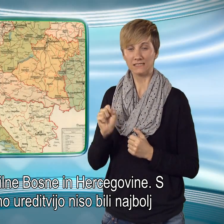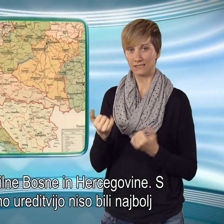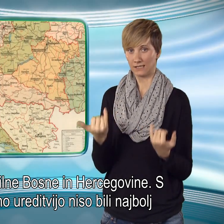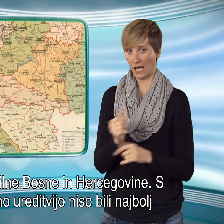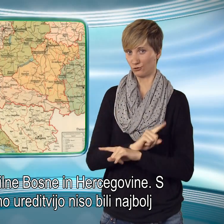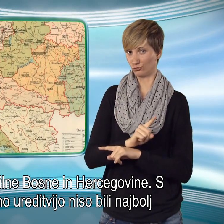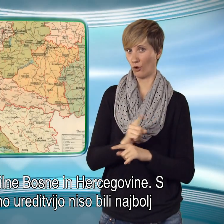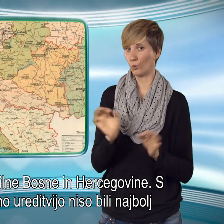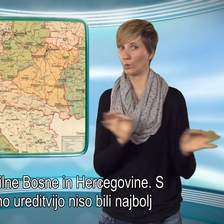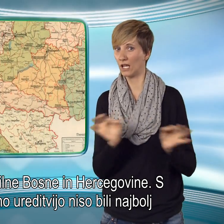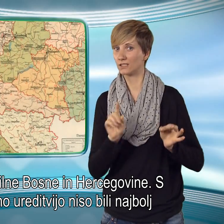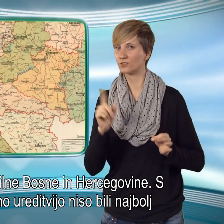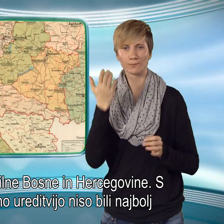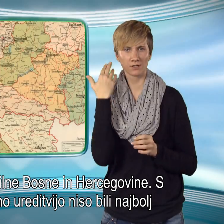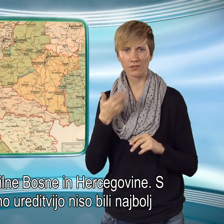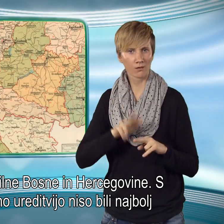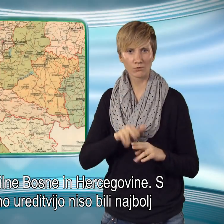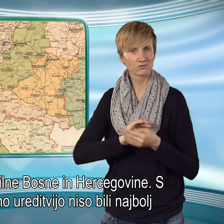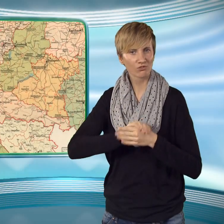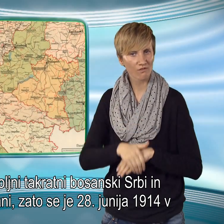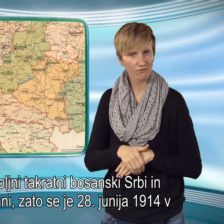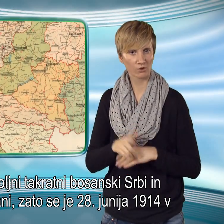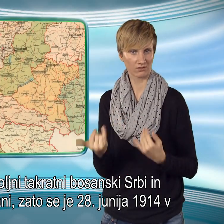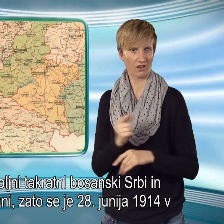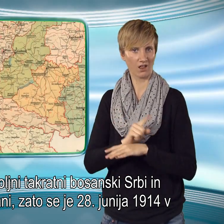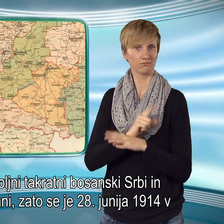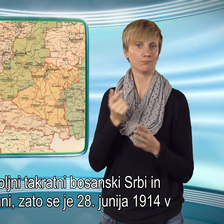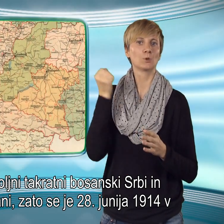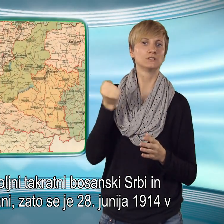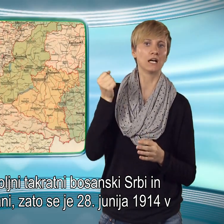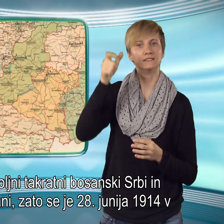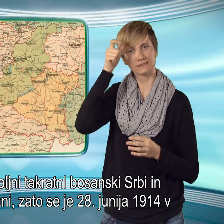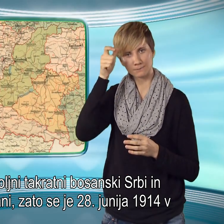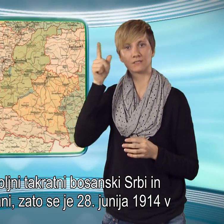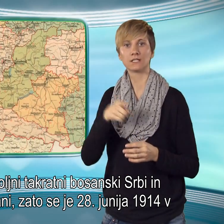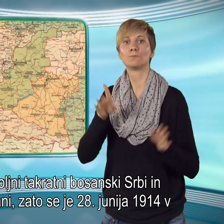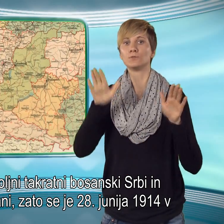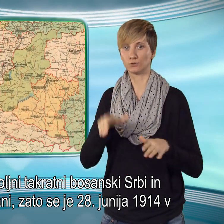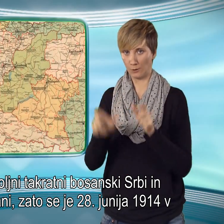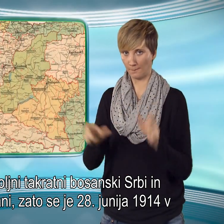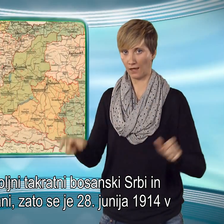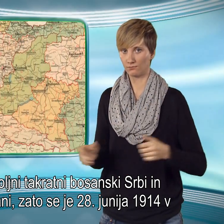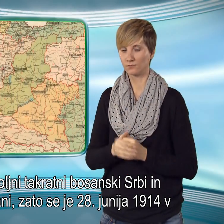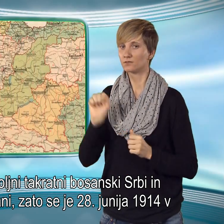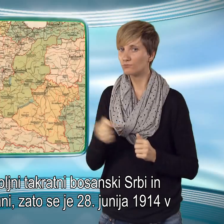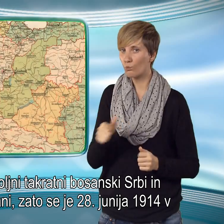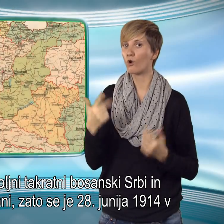S takšno ureditvijo niso bili najbolj zadovoljni takratni bosanski srbi in muslimani, zato se je 28.